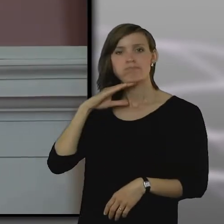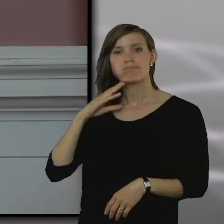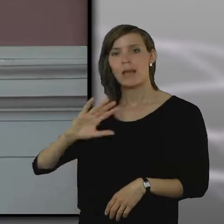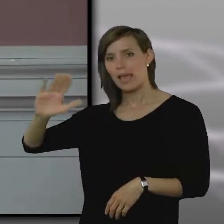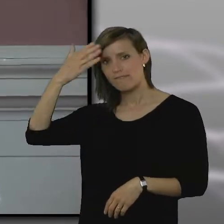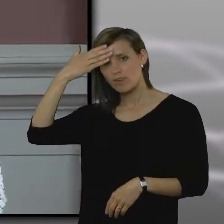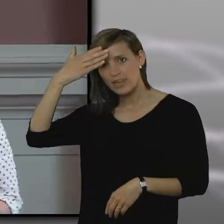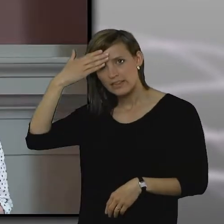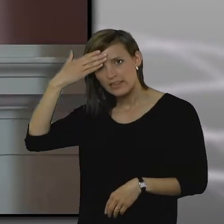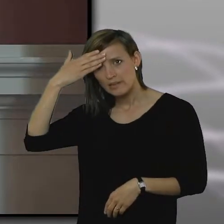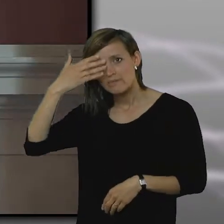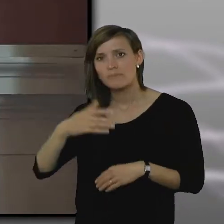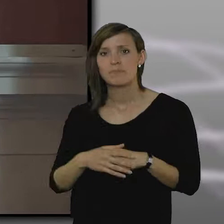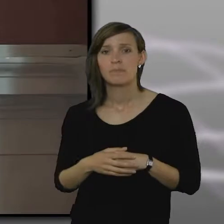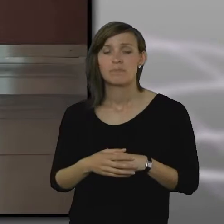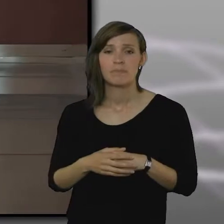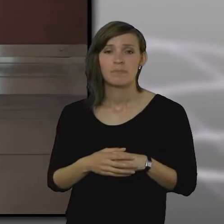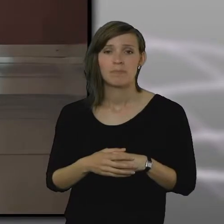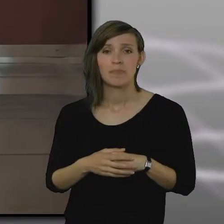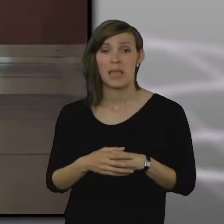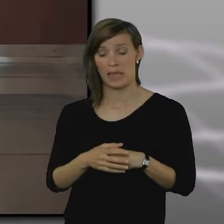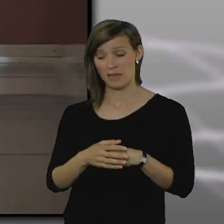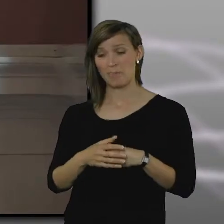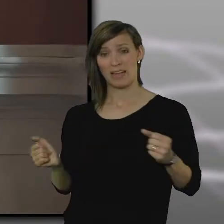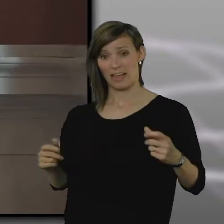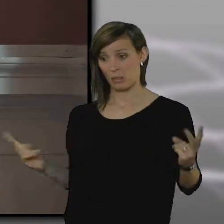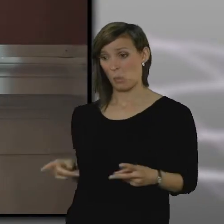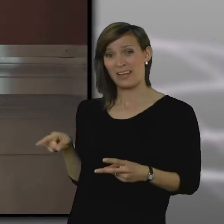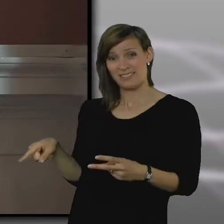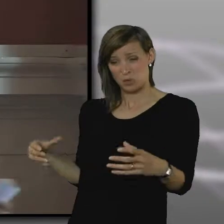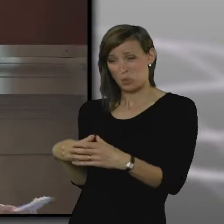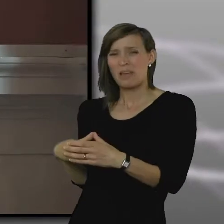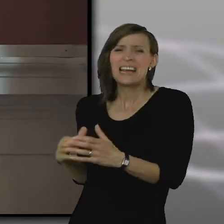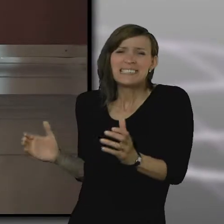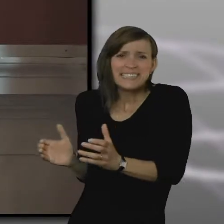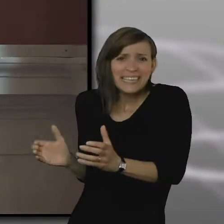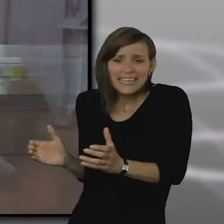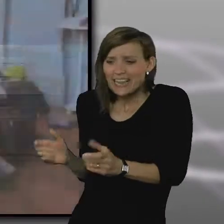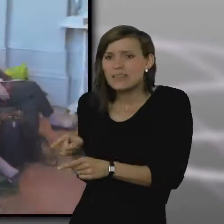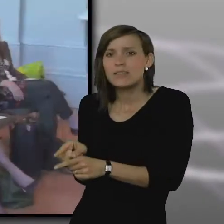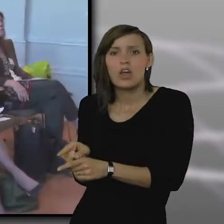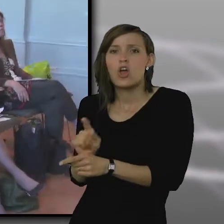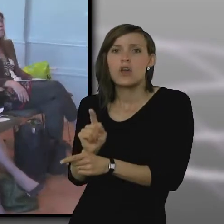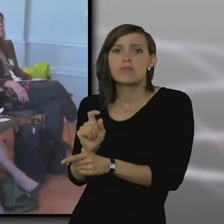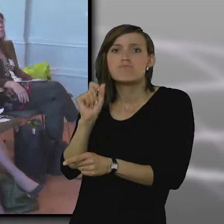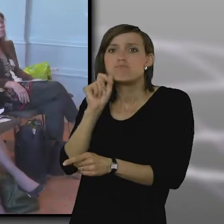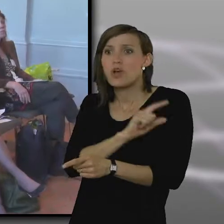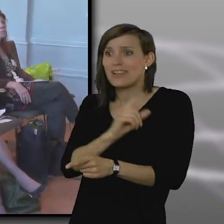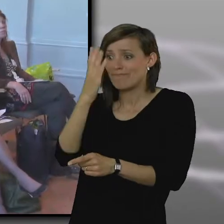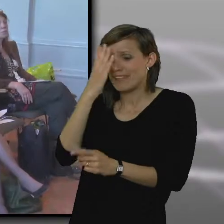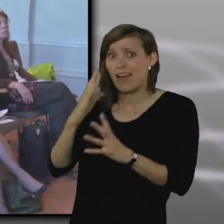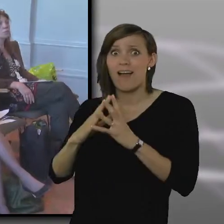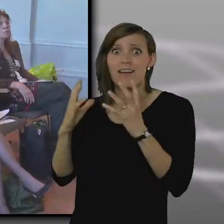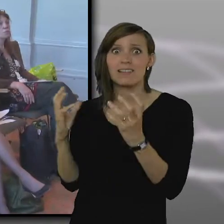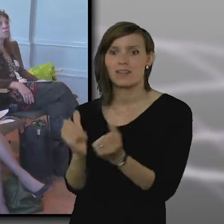det är helt omöjligt för den lilla skaran som jobbar med detta att besitta all den kunskap som vi behöver för att göra bra